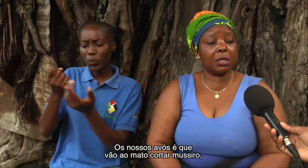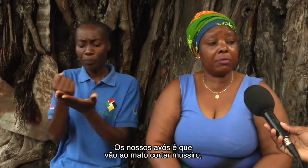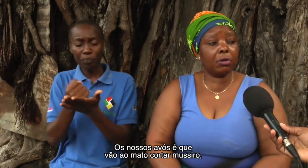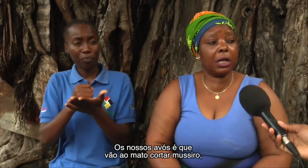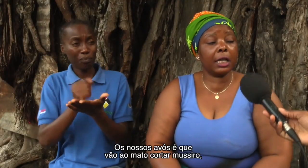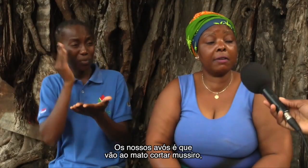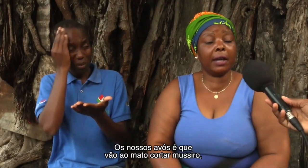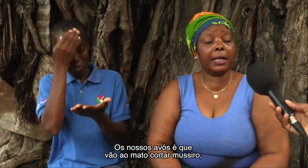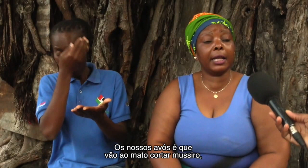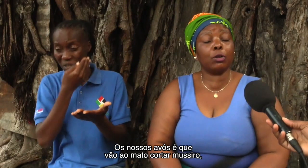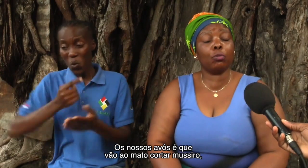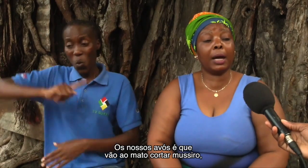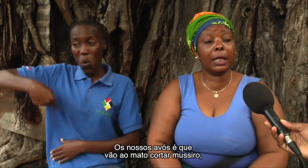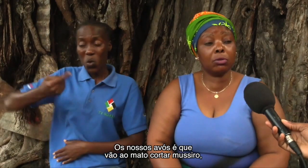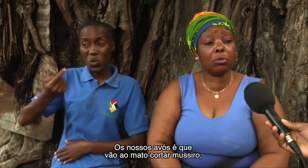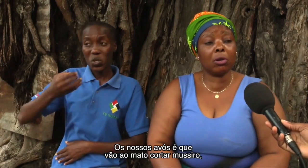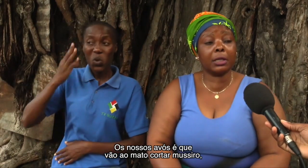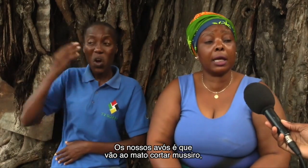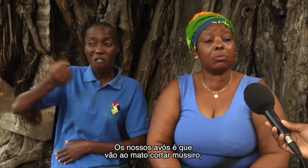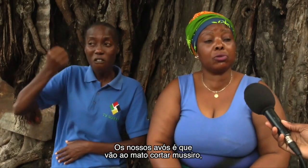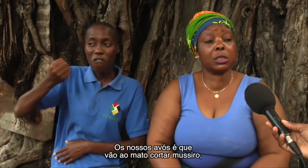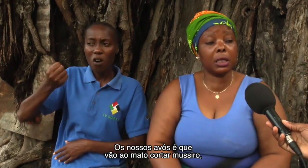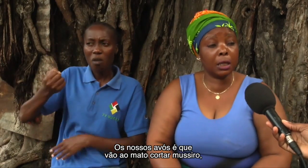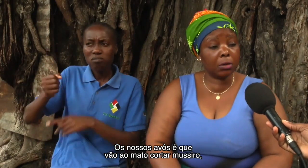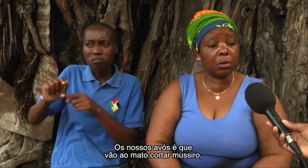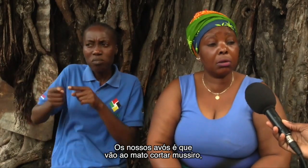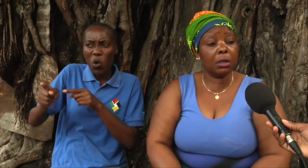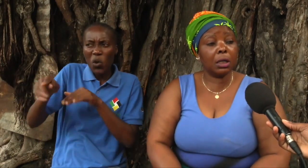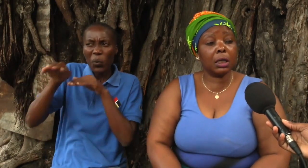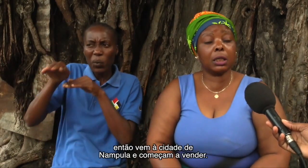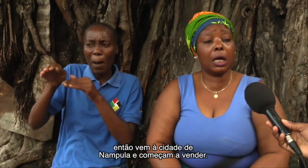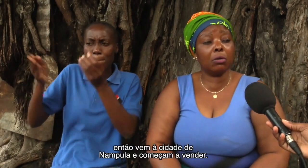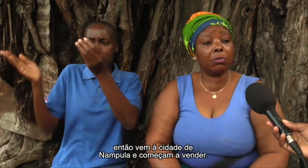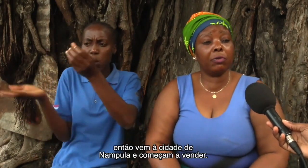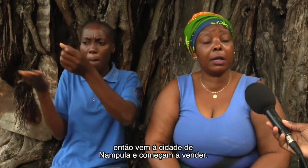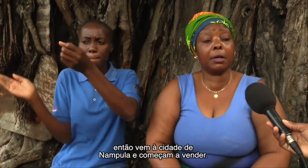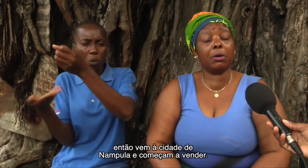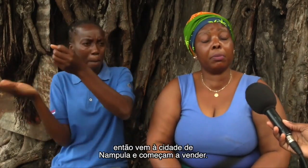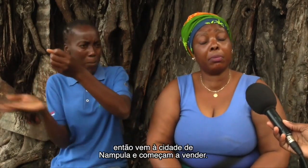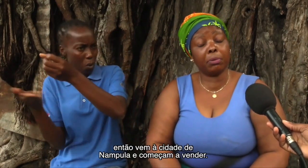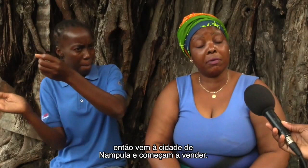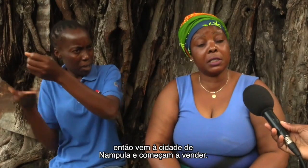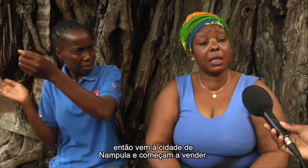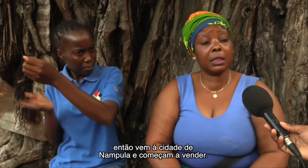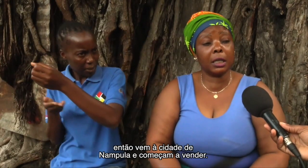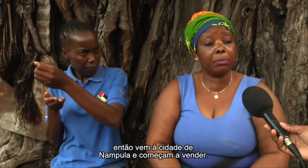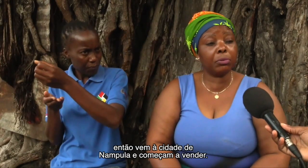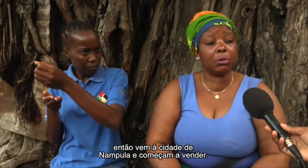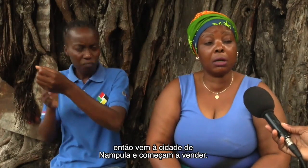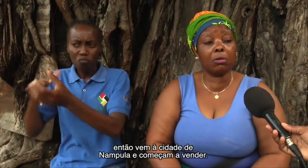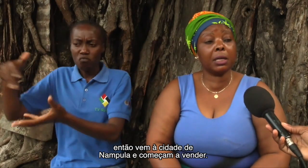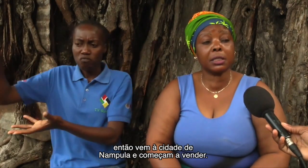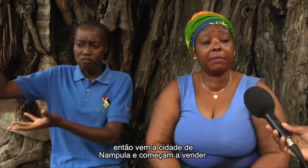nosso avô é que vai lá no mato, cortar o Muciro, então vem em província de